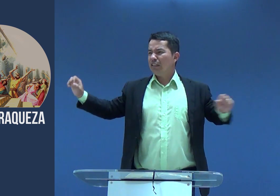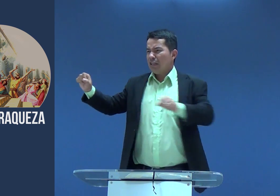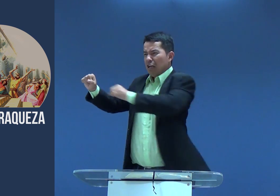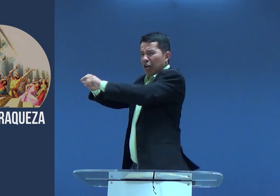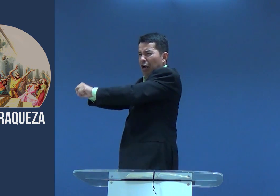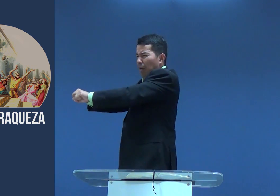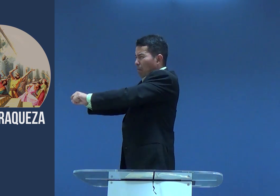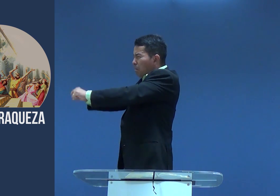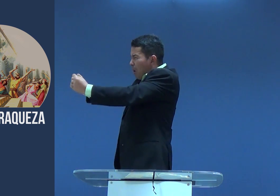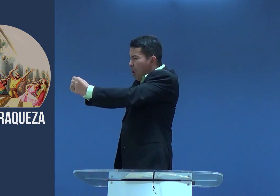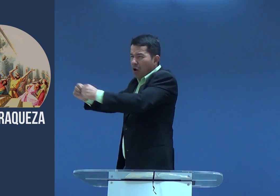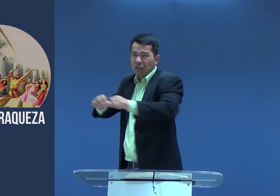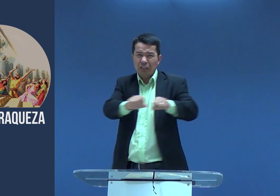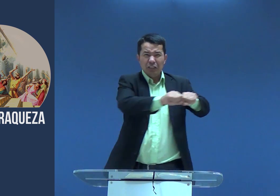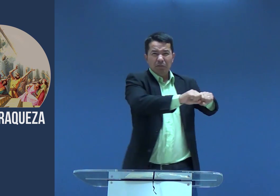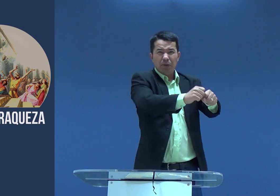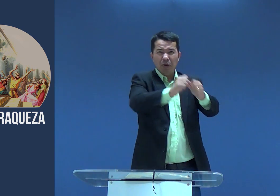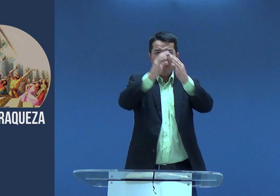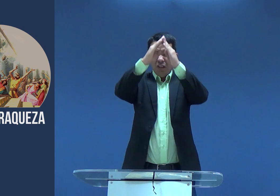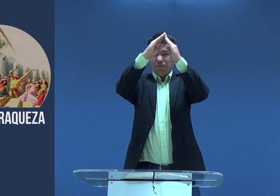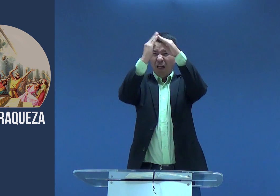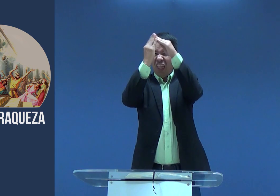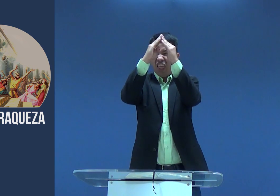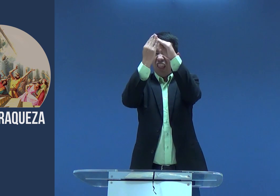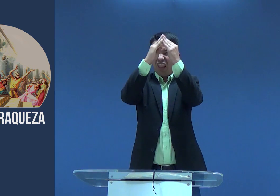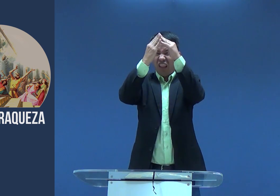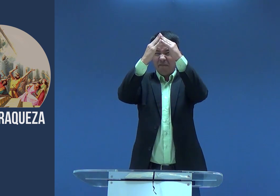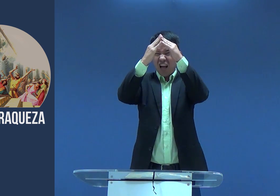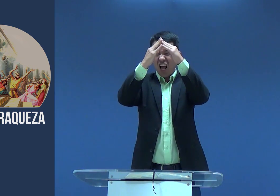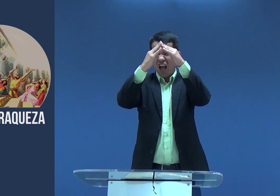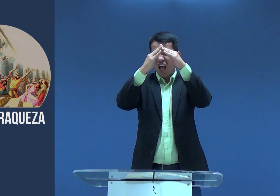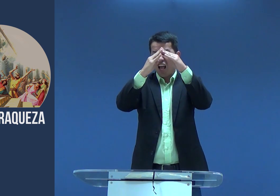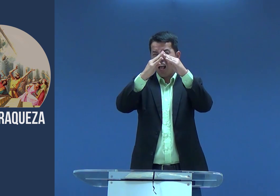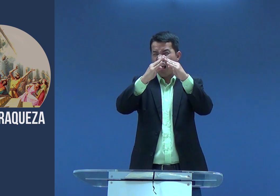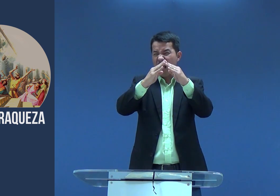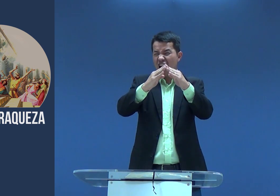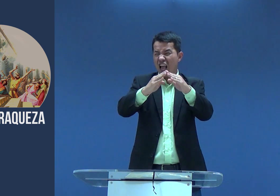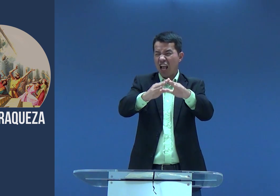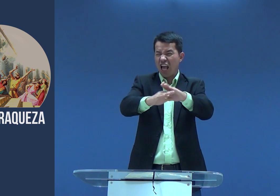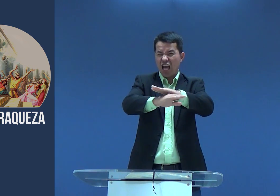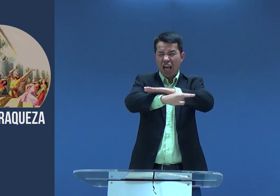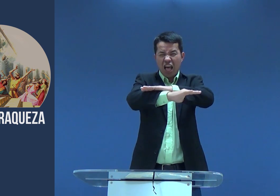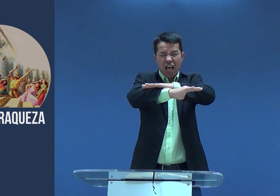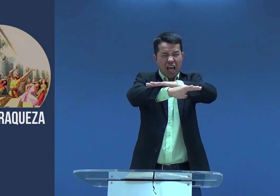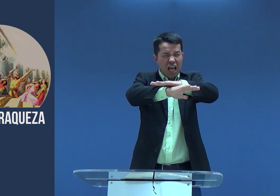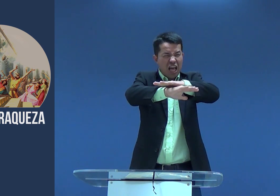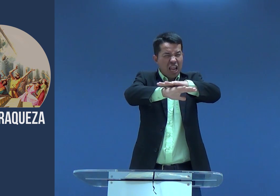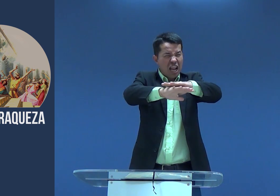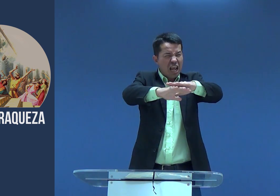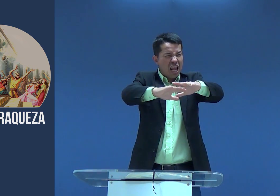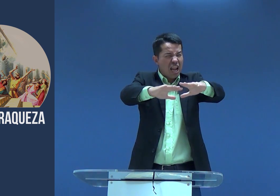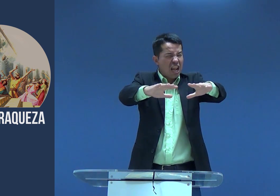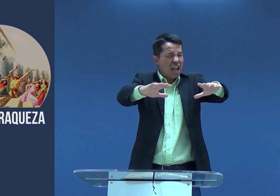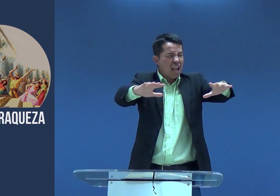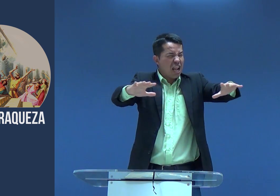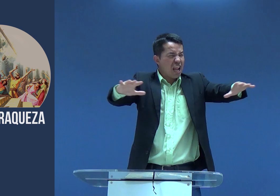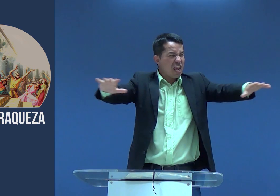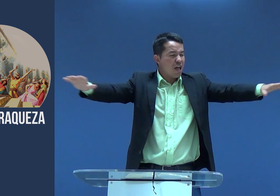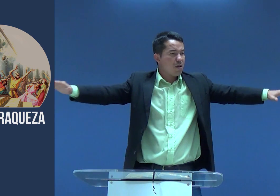colunas, as colunas quebraram no meio e aquele palácio, aquele castelo se desmoronou, destruiu